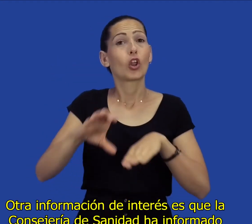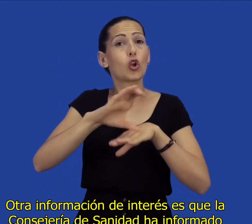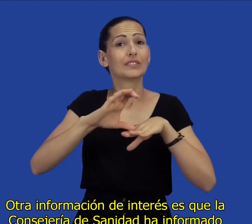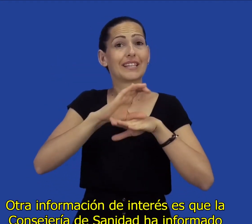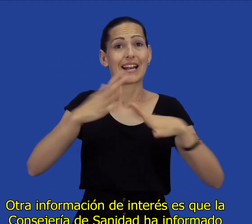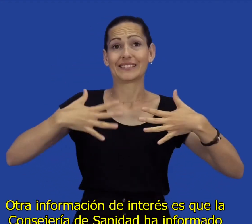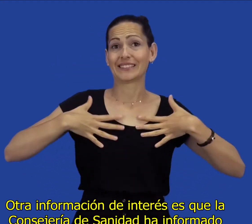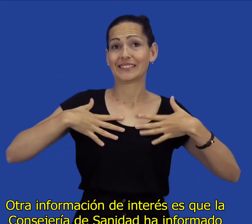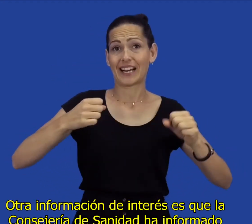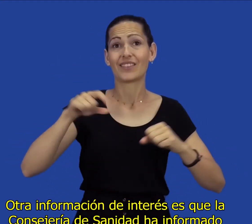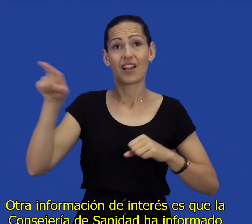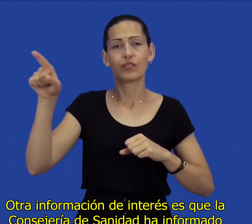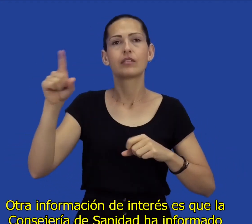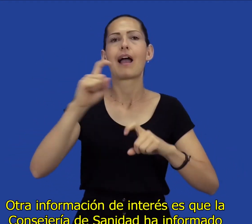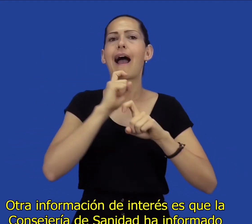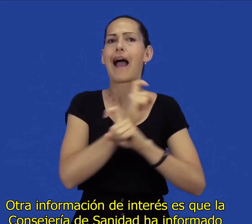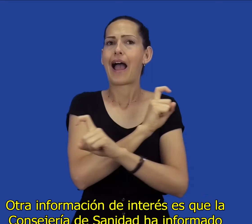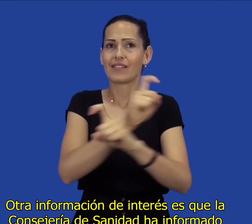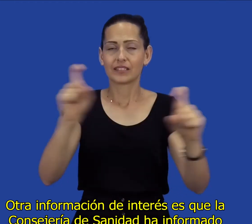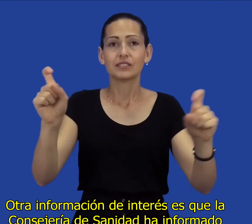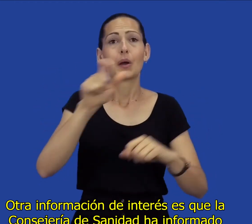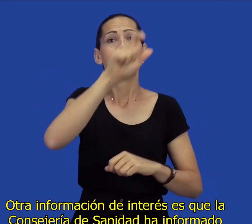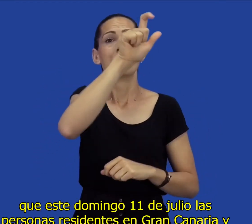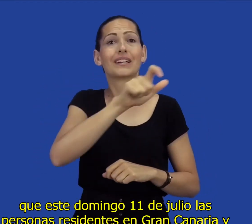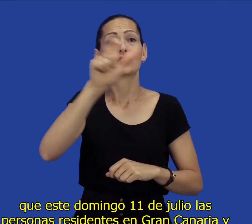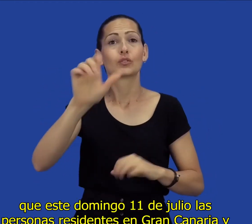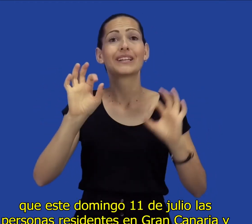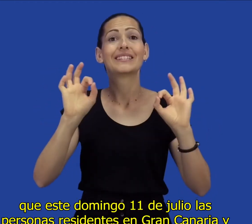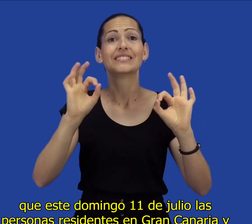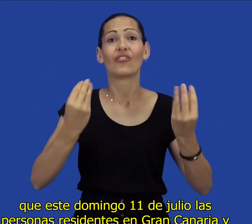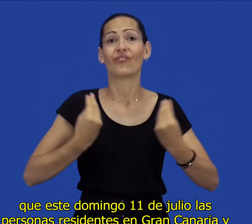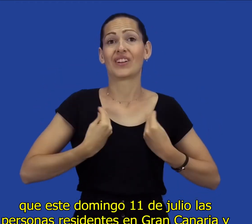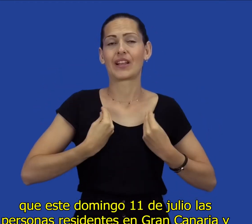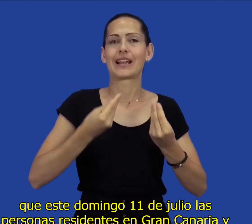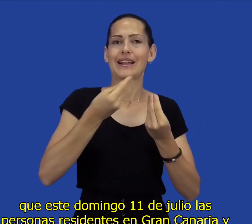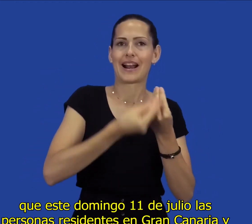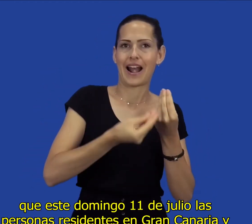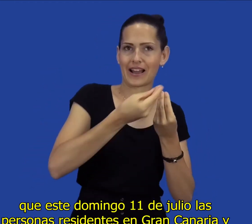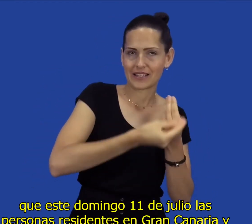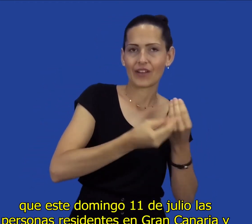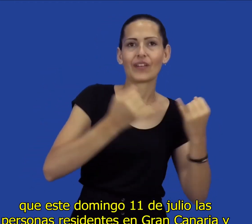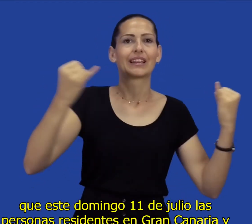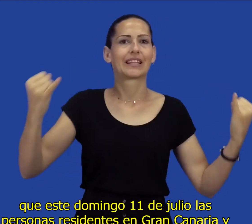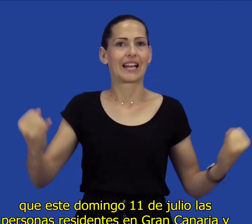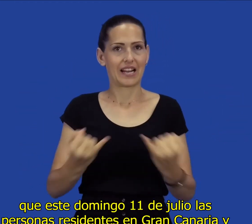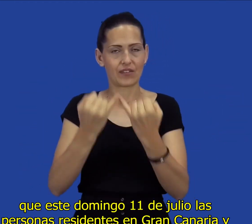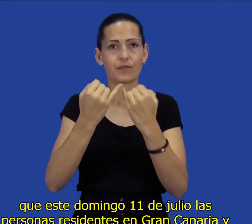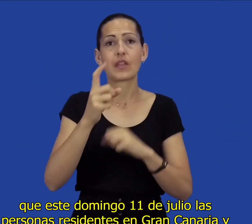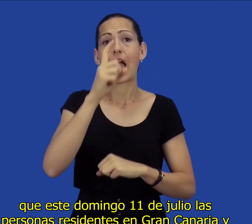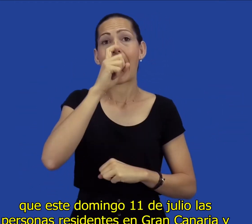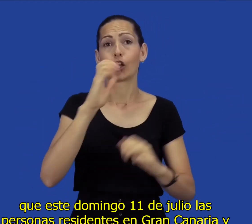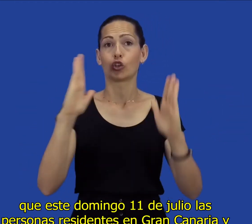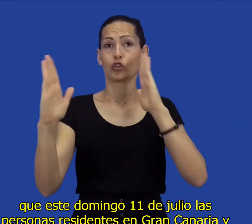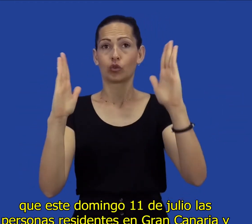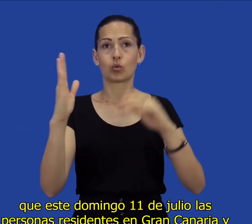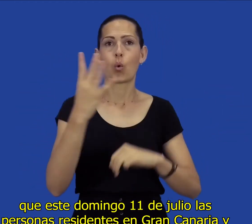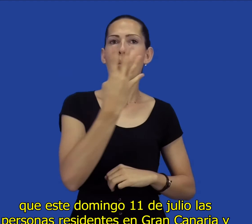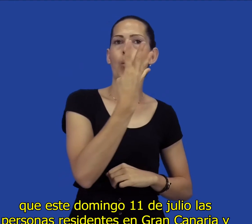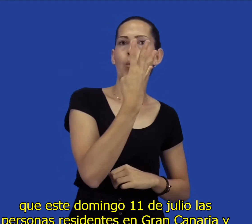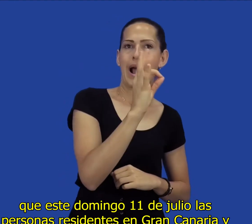Otra información de interés es que la Consejería de Sanidad ha informado que este domingo 11 de julio las personas